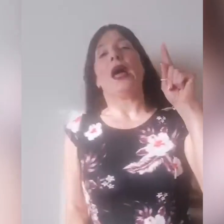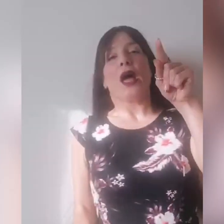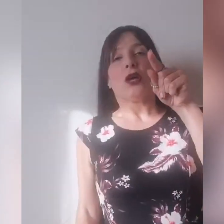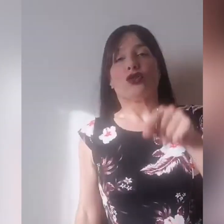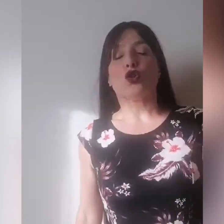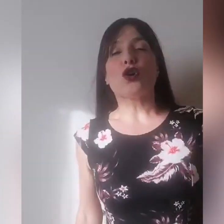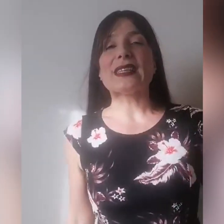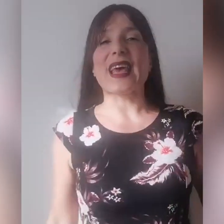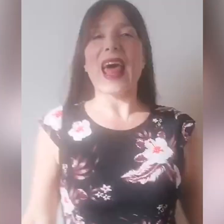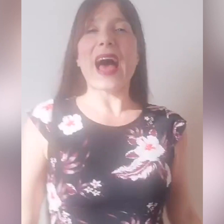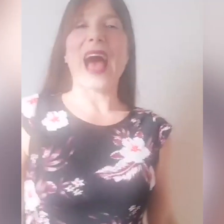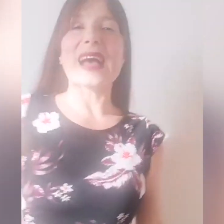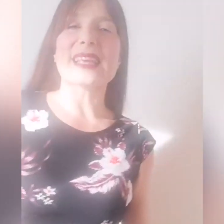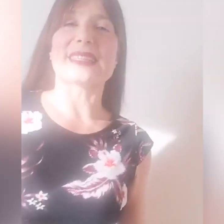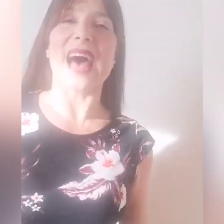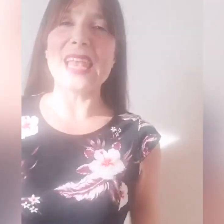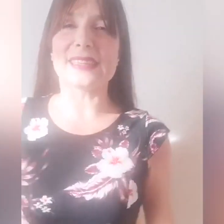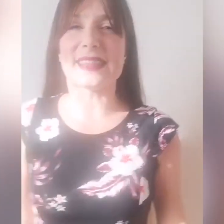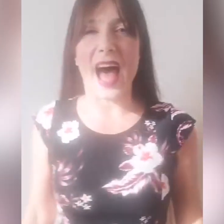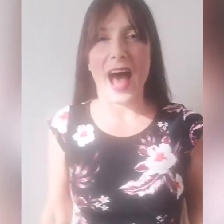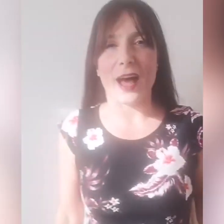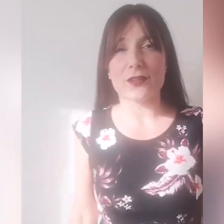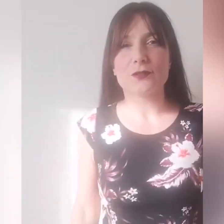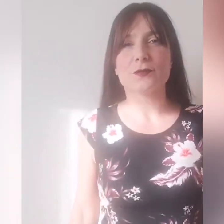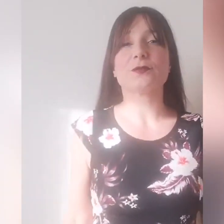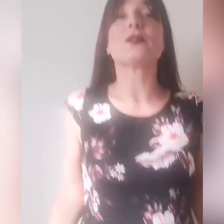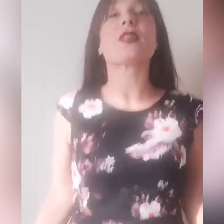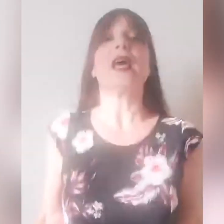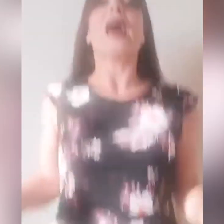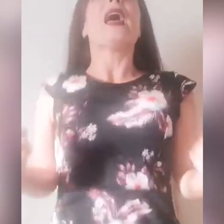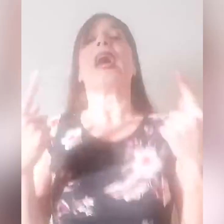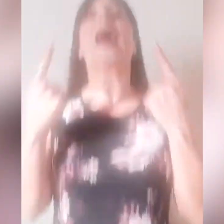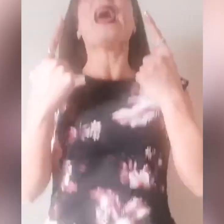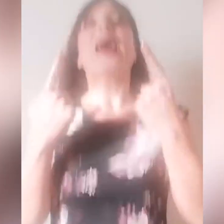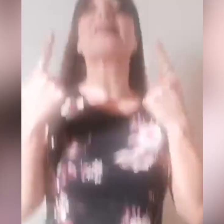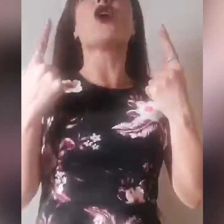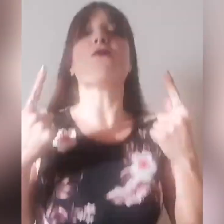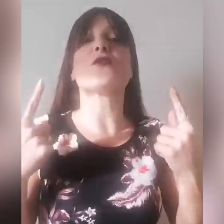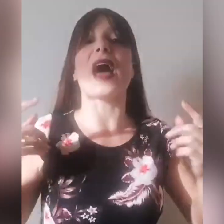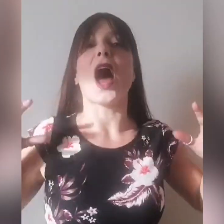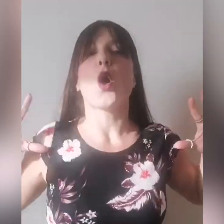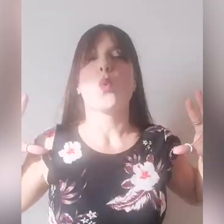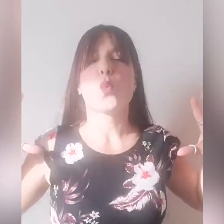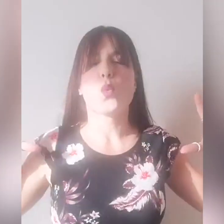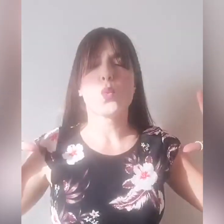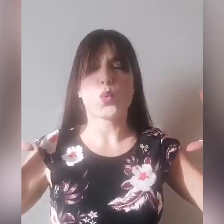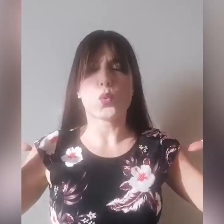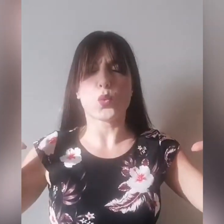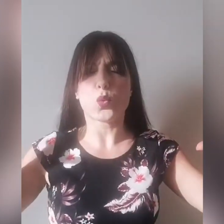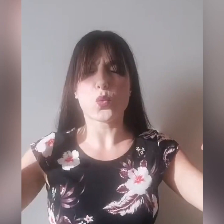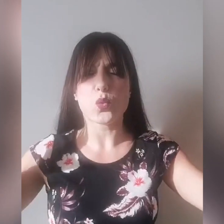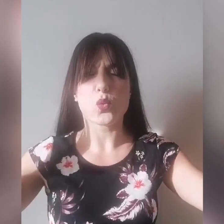Tu che sei là a casa salta e soffia! Soffia!